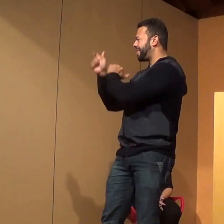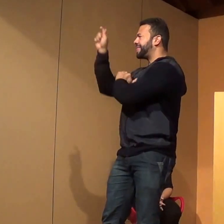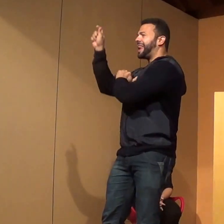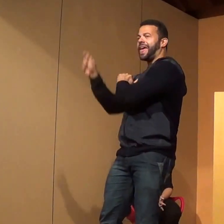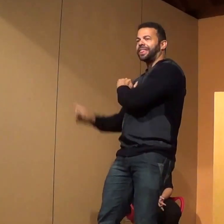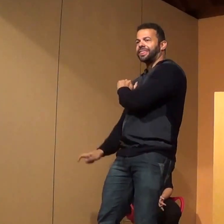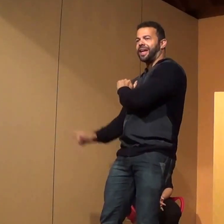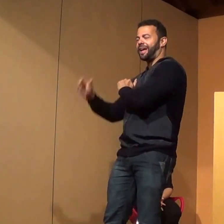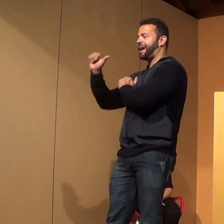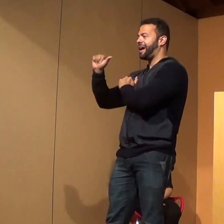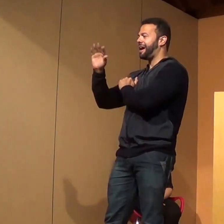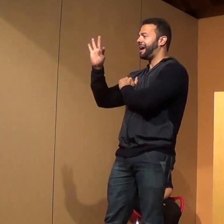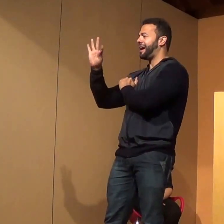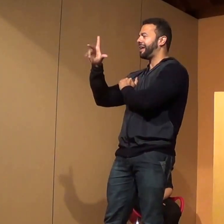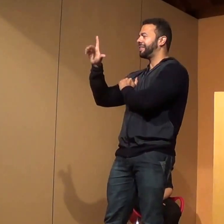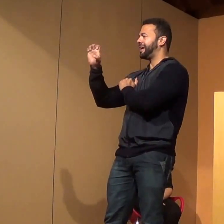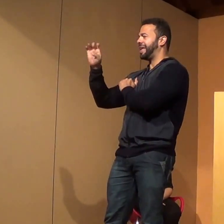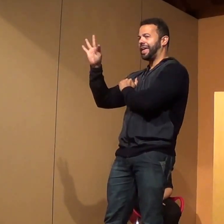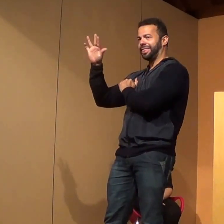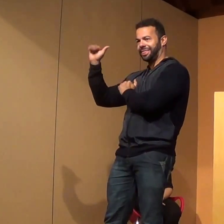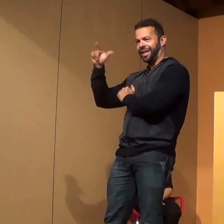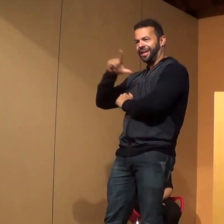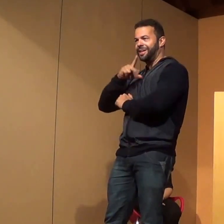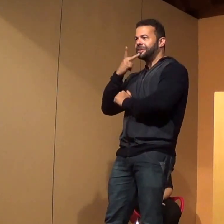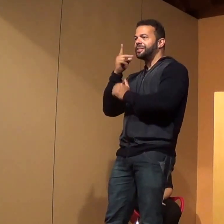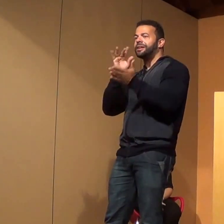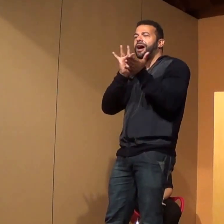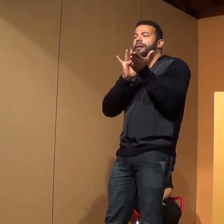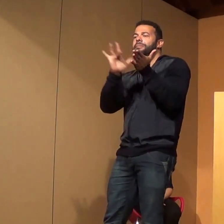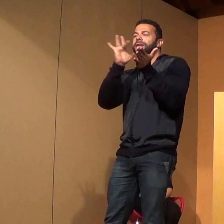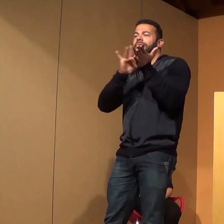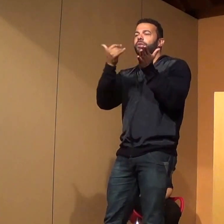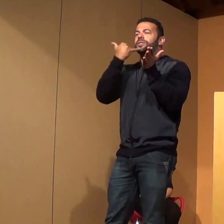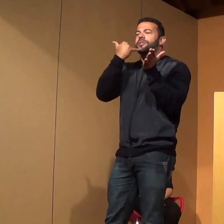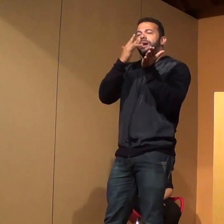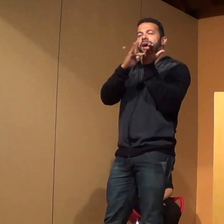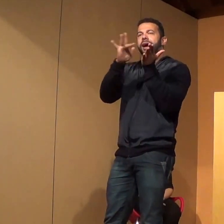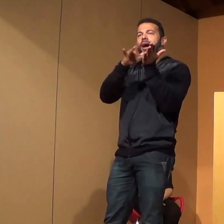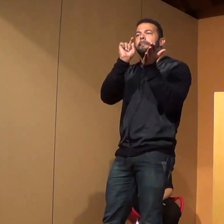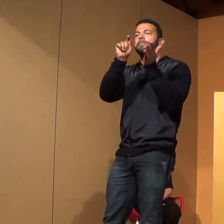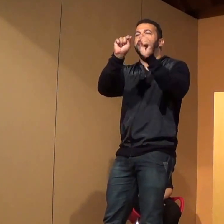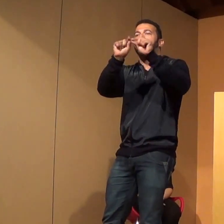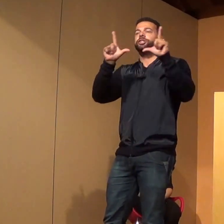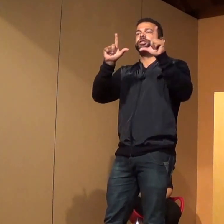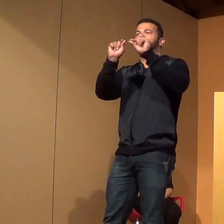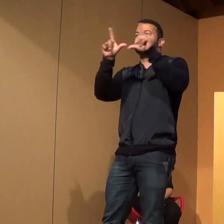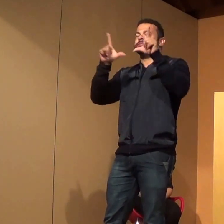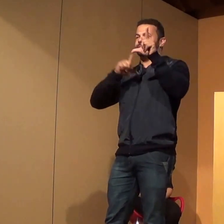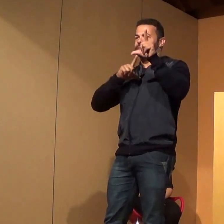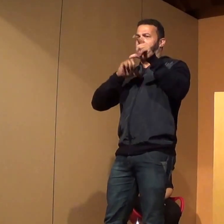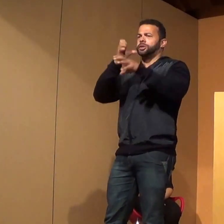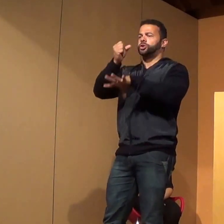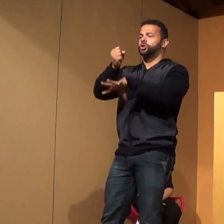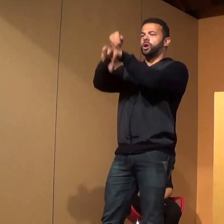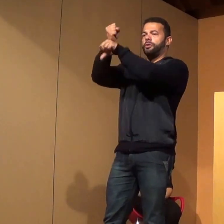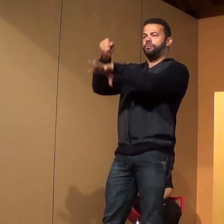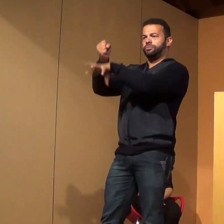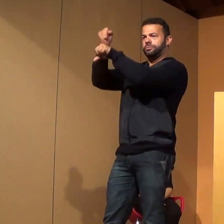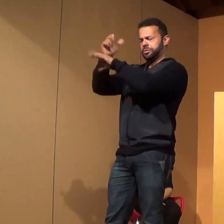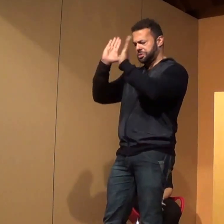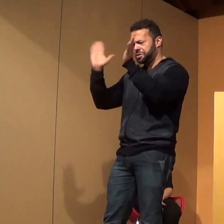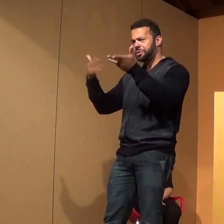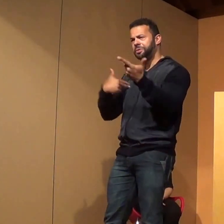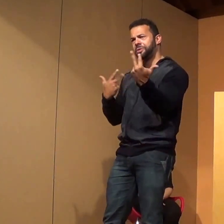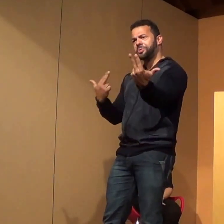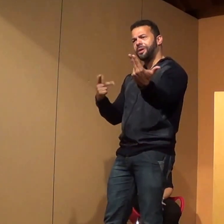desenvolvimento desses aplicativos, desse software, né? Considerem-se atletas assim como eu fui atleta